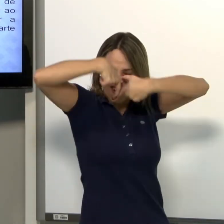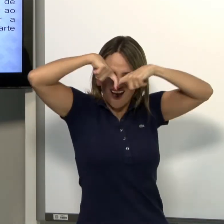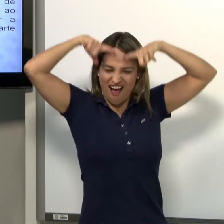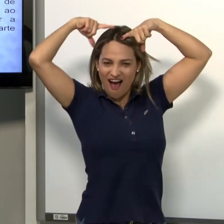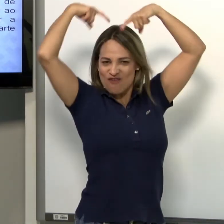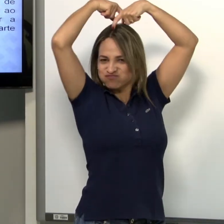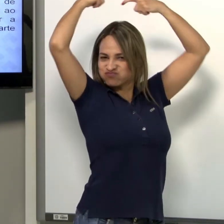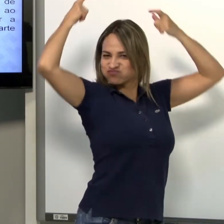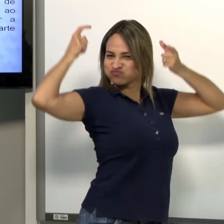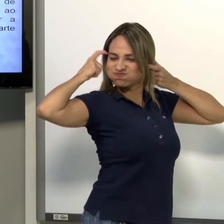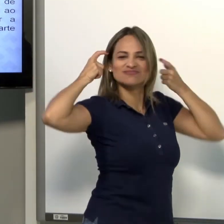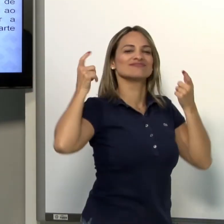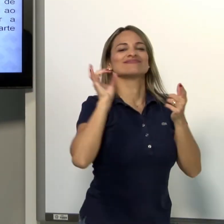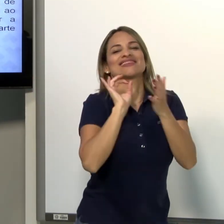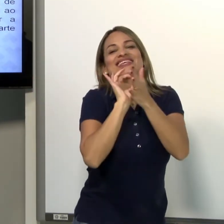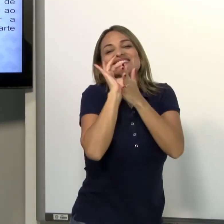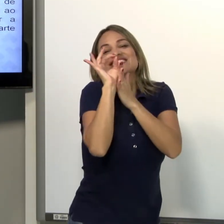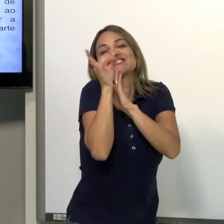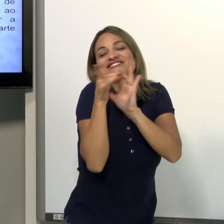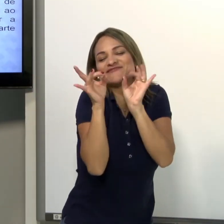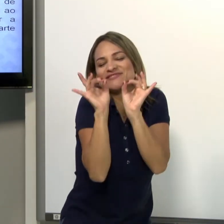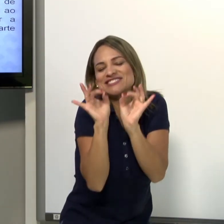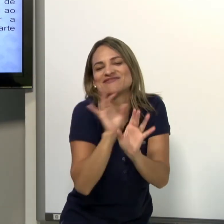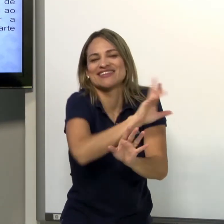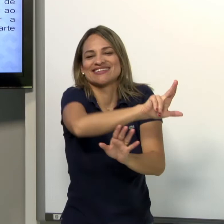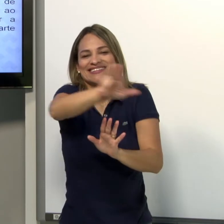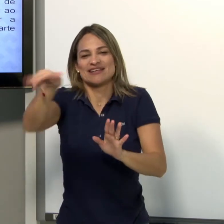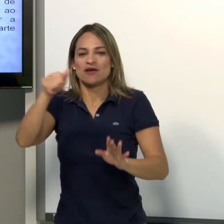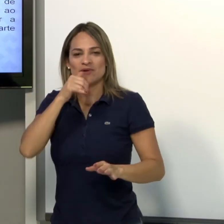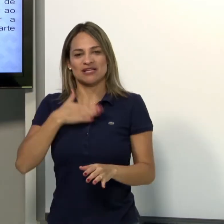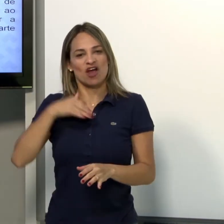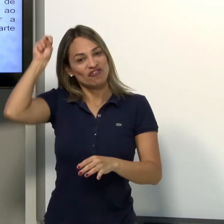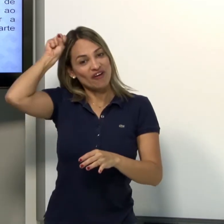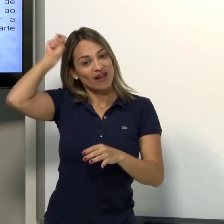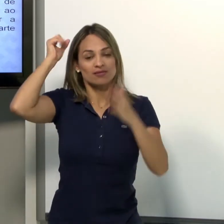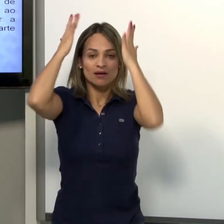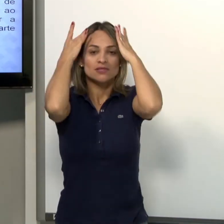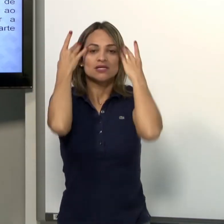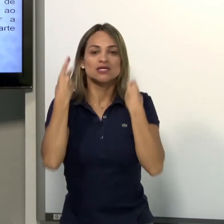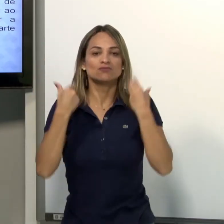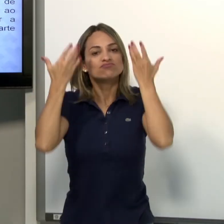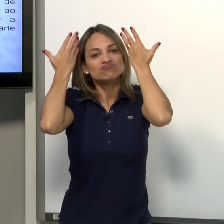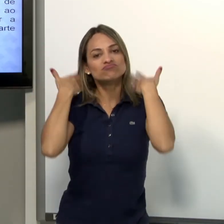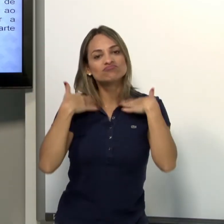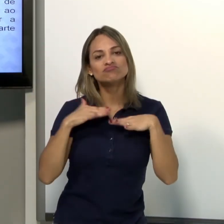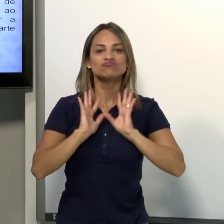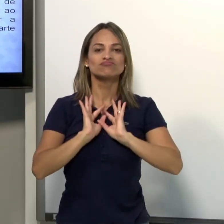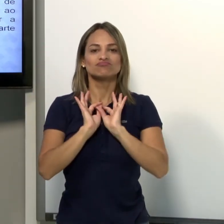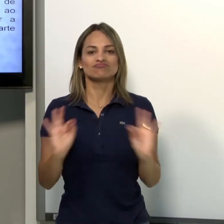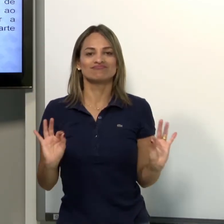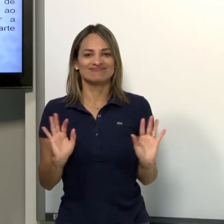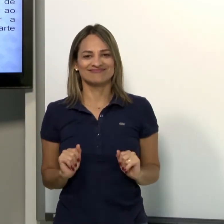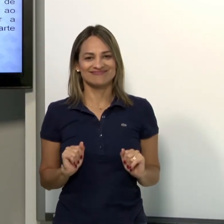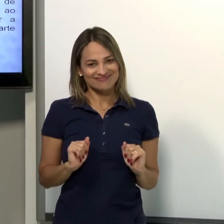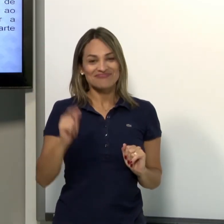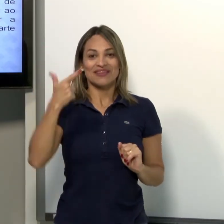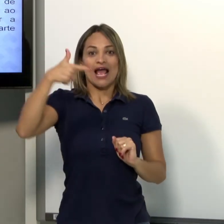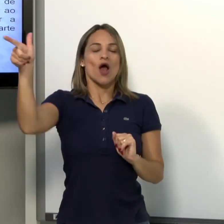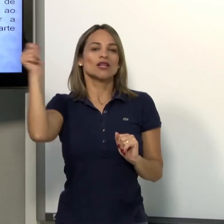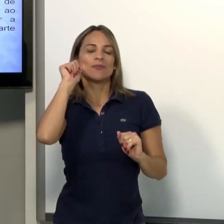bonita, toda cacheada, estilosa? Tem também eu, Fernanda. Eu tenho o cabelo assim, liso,